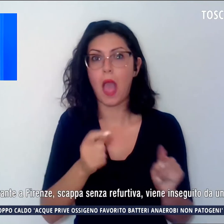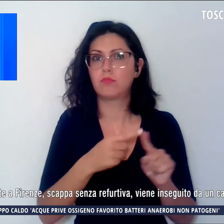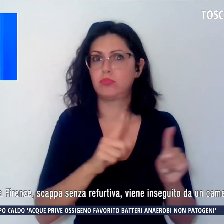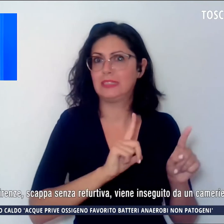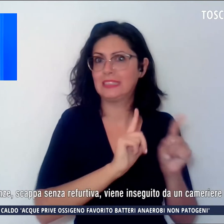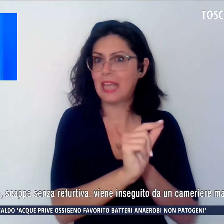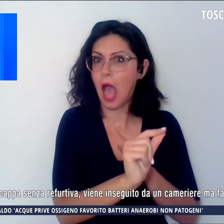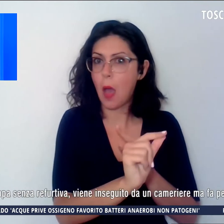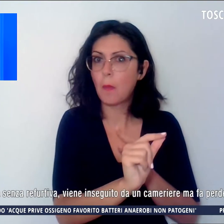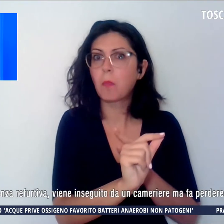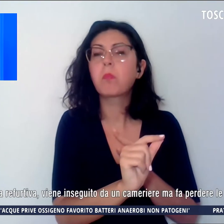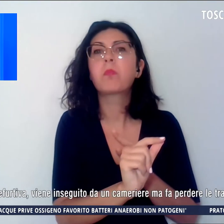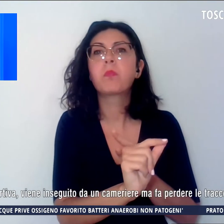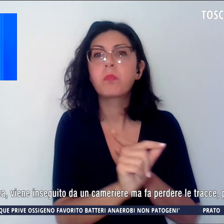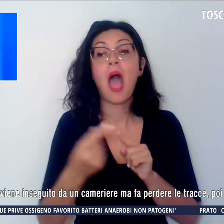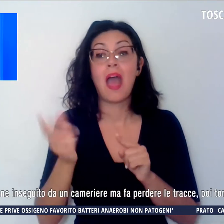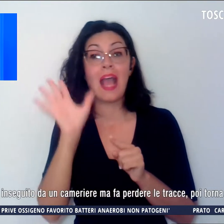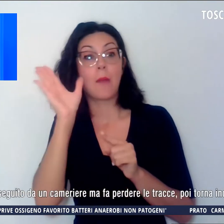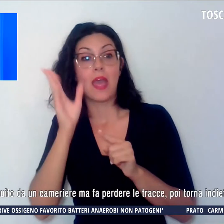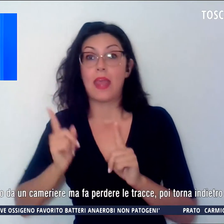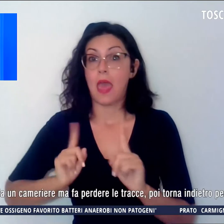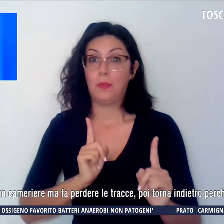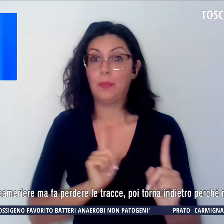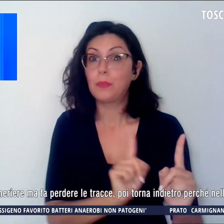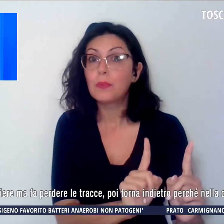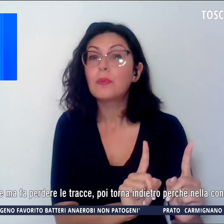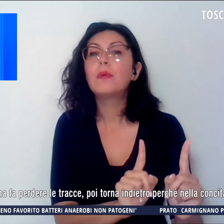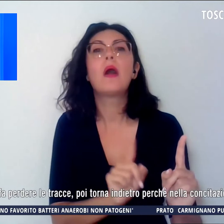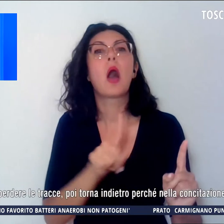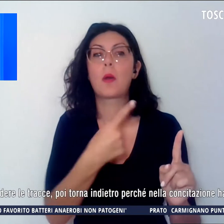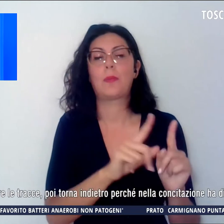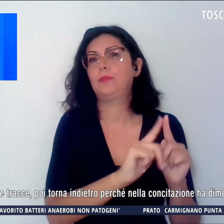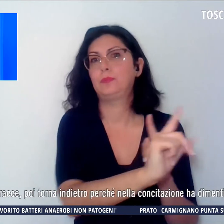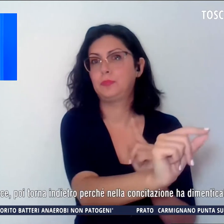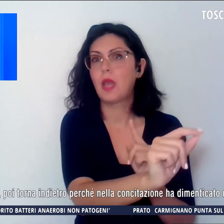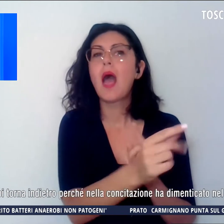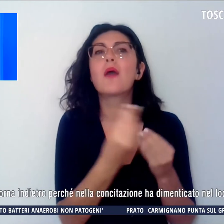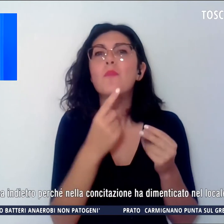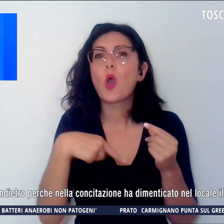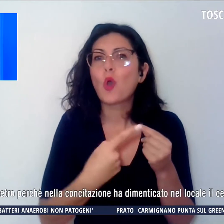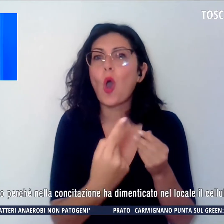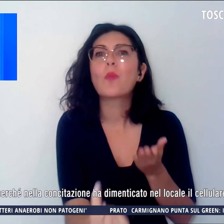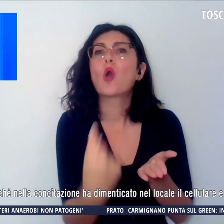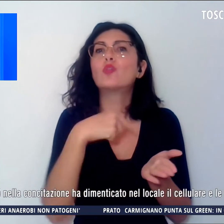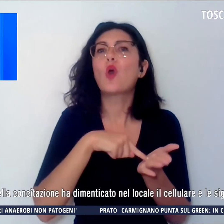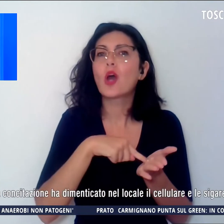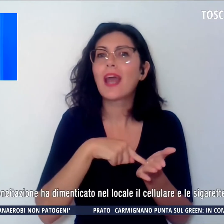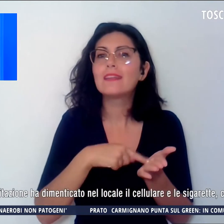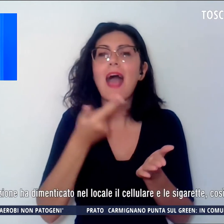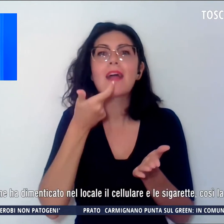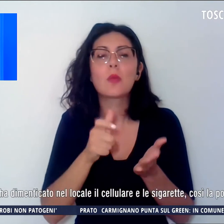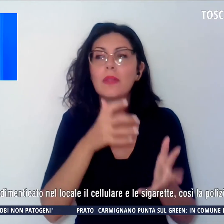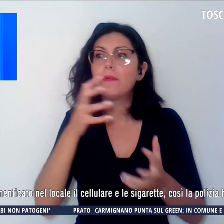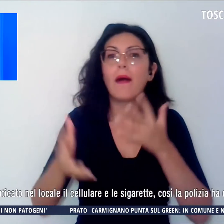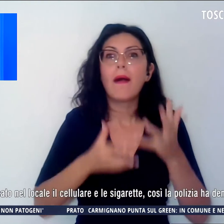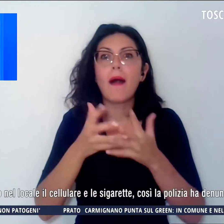viene inseguito da un cameriere ma fa perdere le tracce, poi torna indietro perché nella concitazione ha dimenticato nel locale